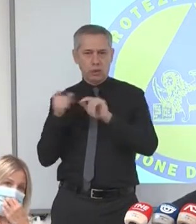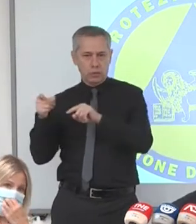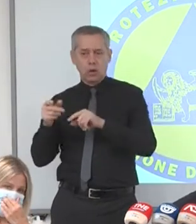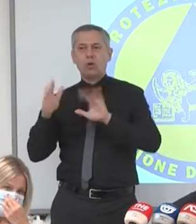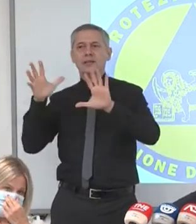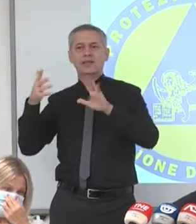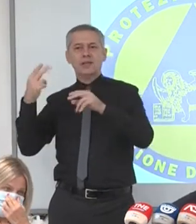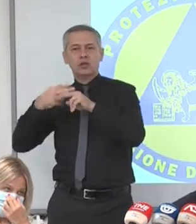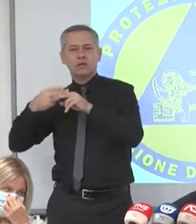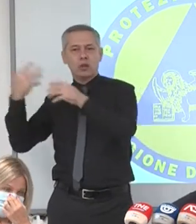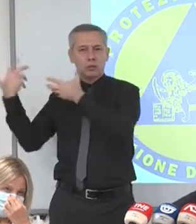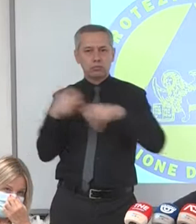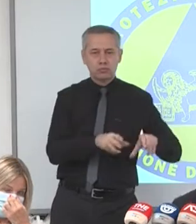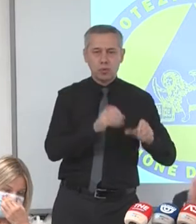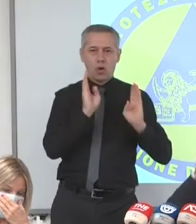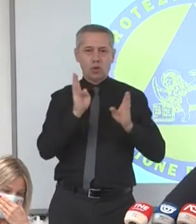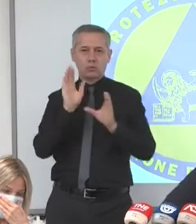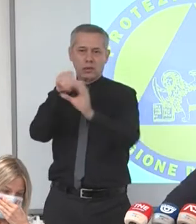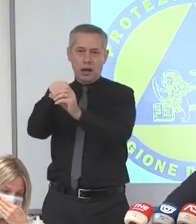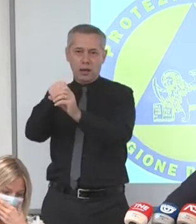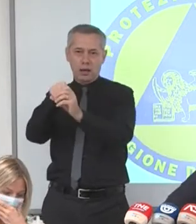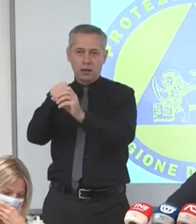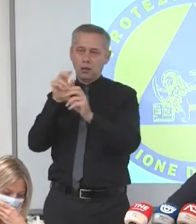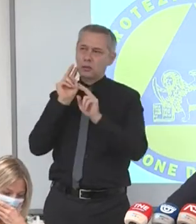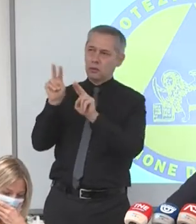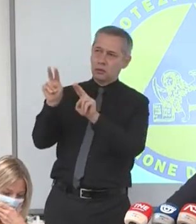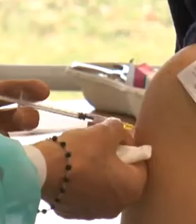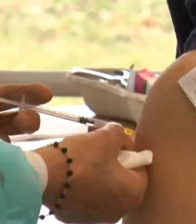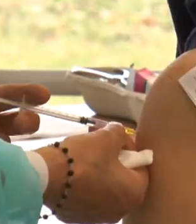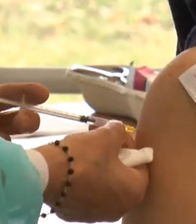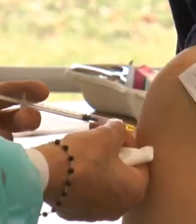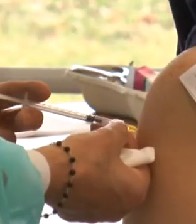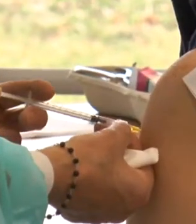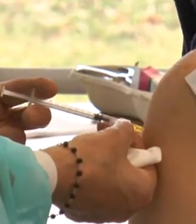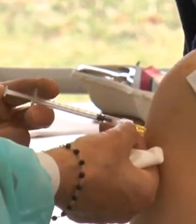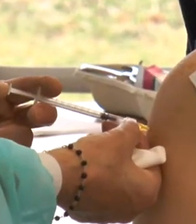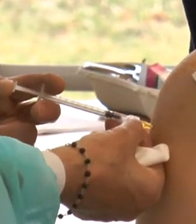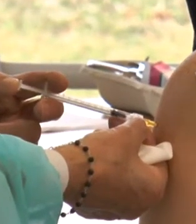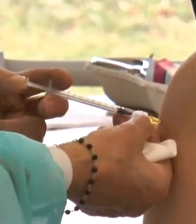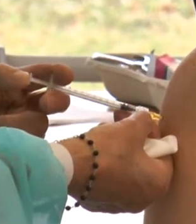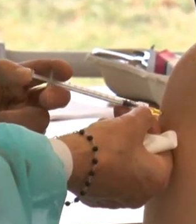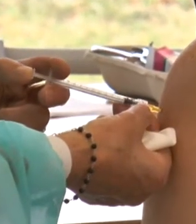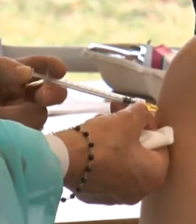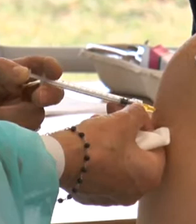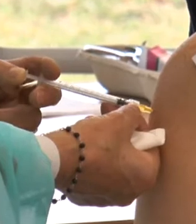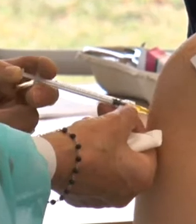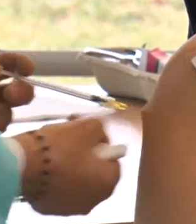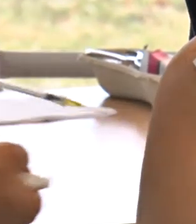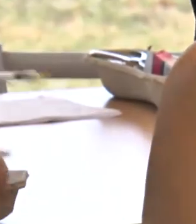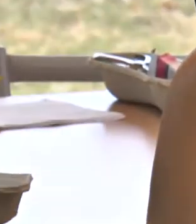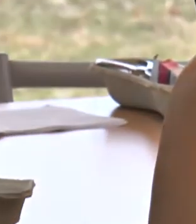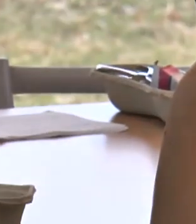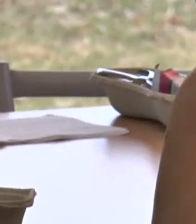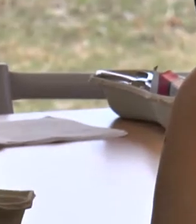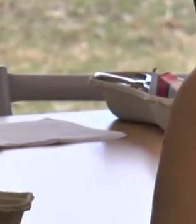volte l'ospedalizzazione, penso che qualche riflessione debba essere fatta. Ciò che è certo, sottolinea Zaia, è da Roma deve arrivare l'indicazione